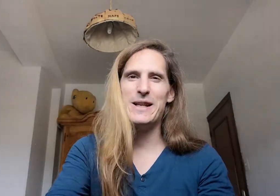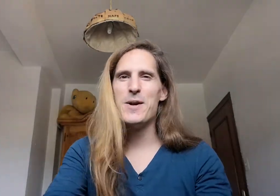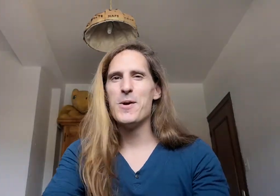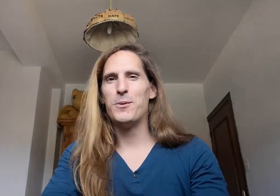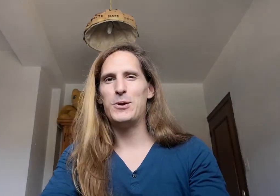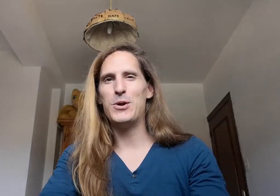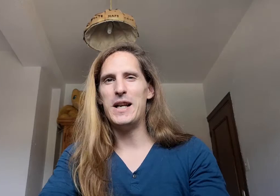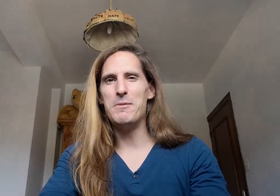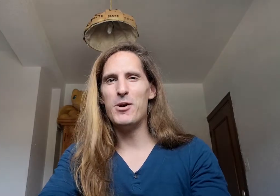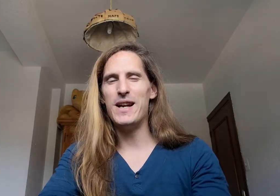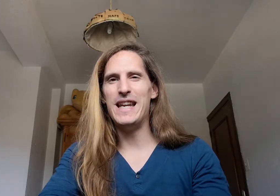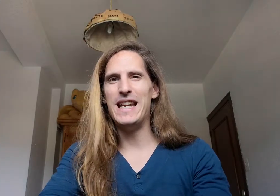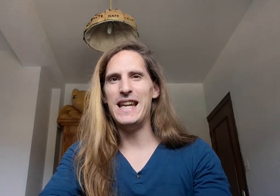Mucho ánimo Y